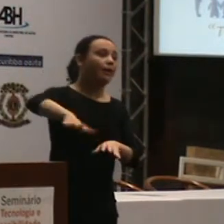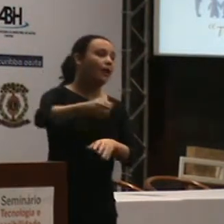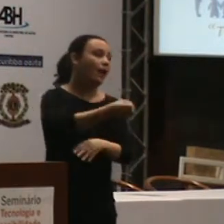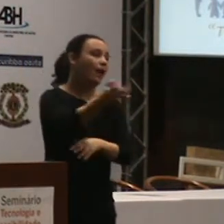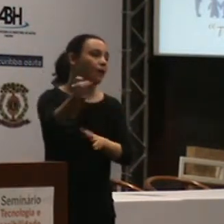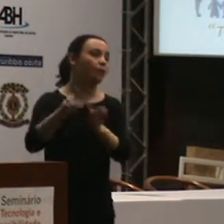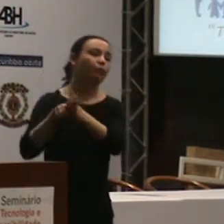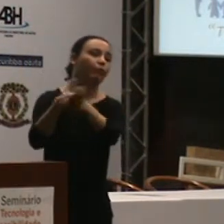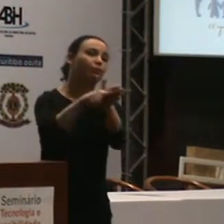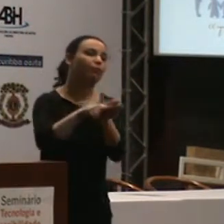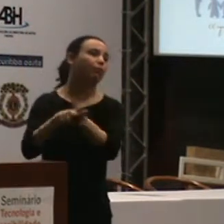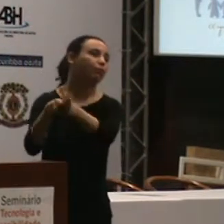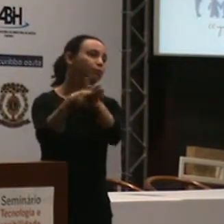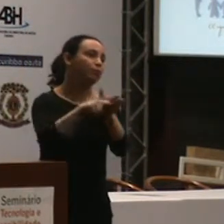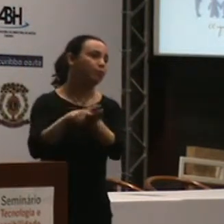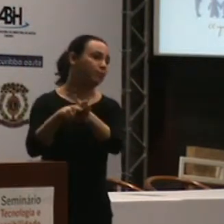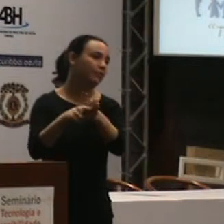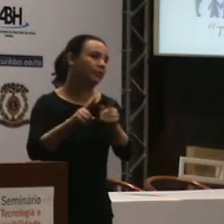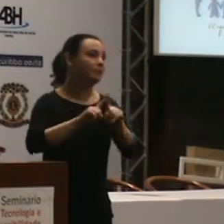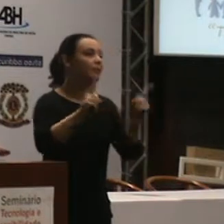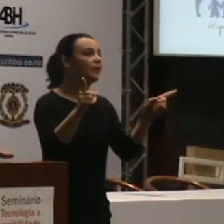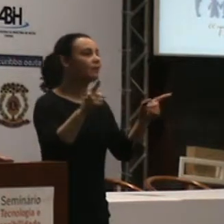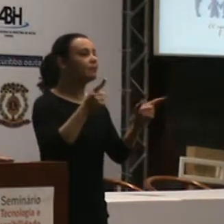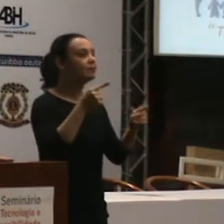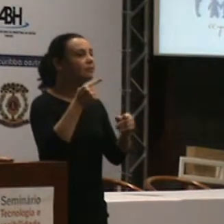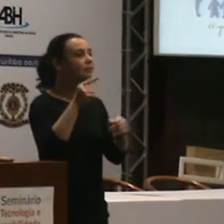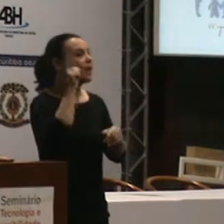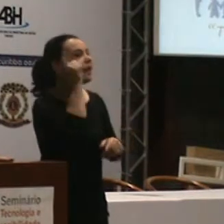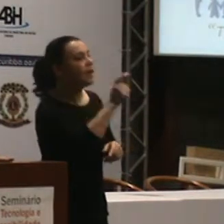capture para uma pessoa que tem deficiência auditiva, né?